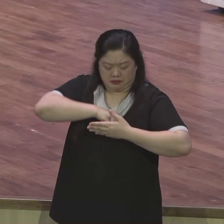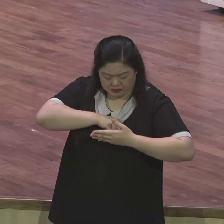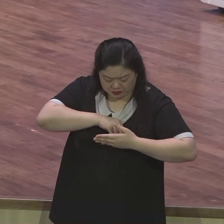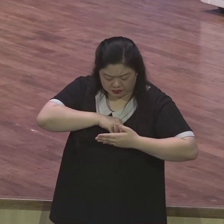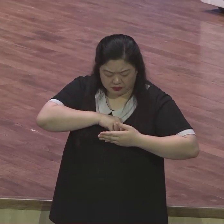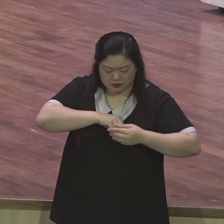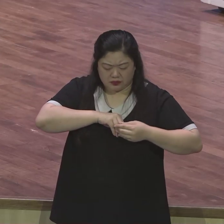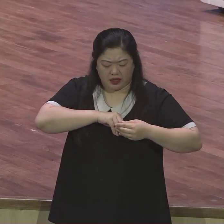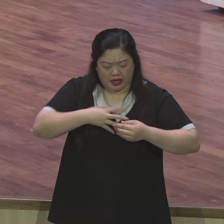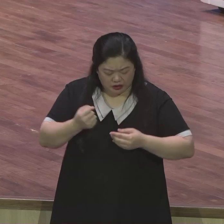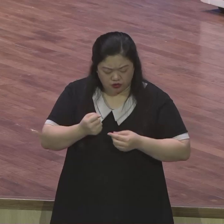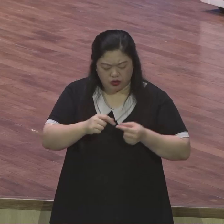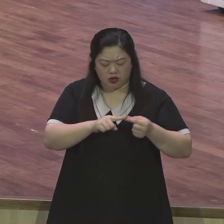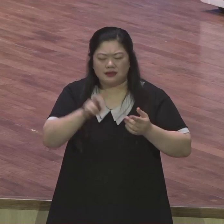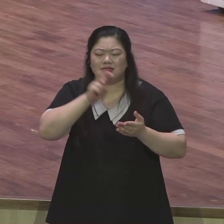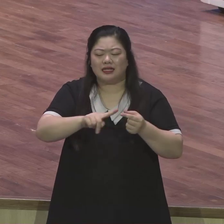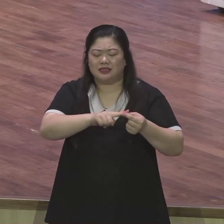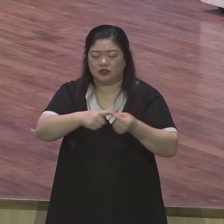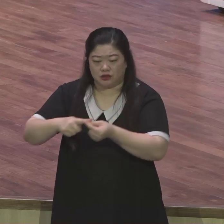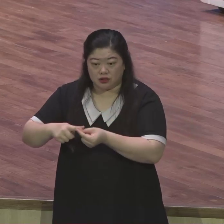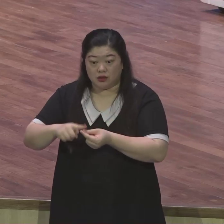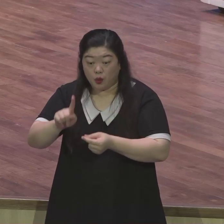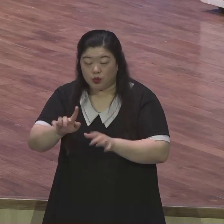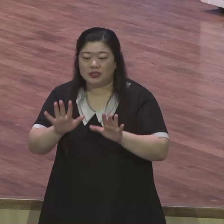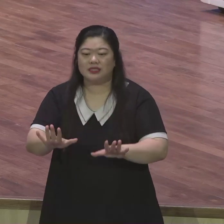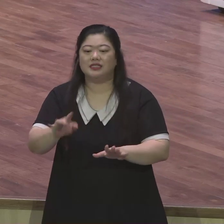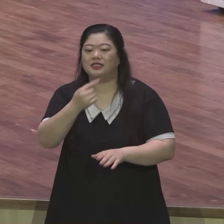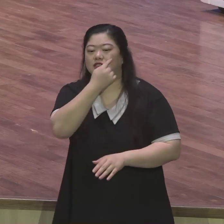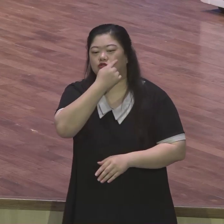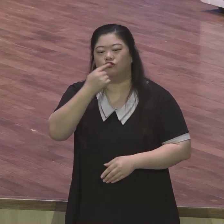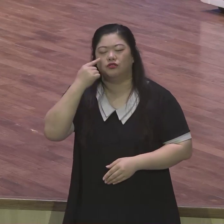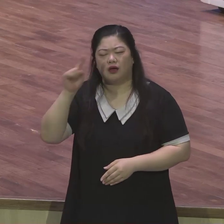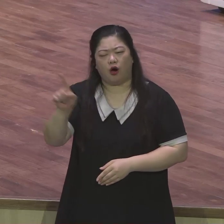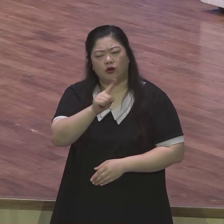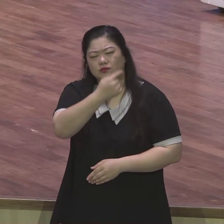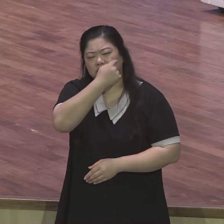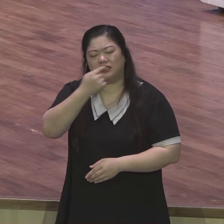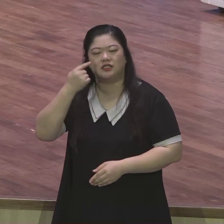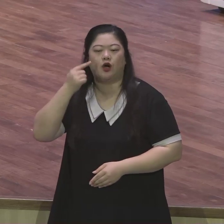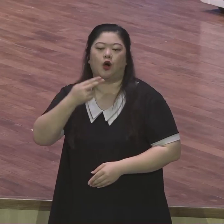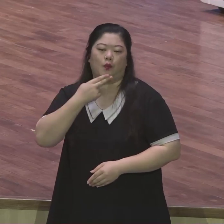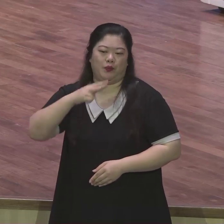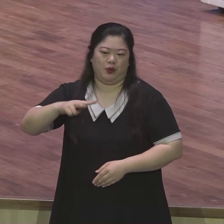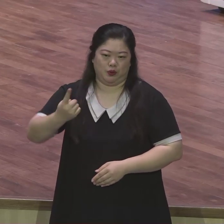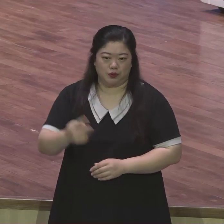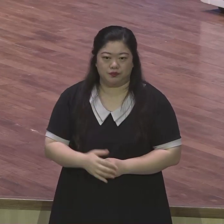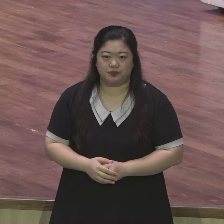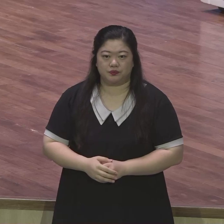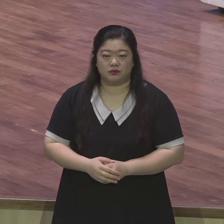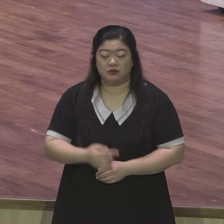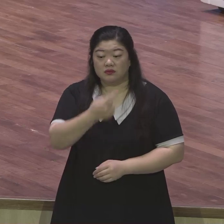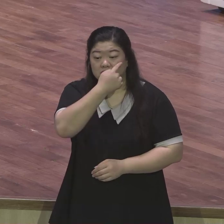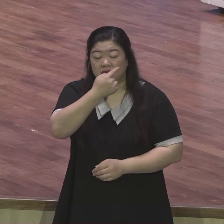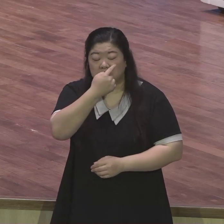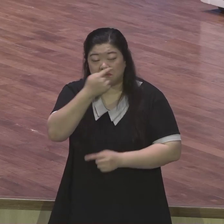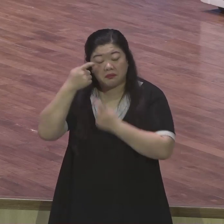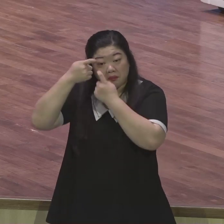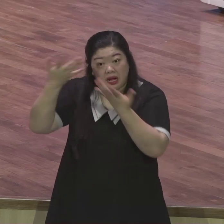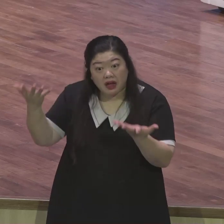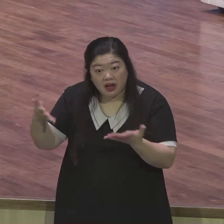545장 이 눈에 아무 증거 아니 보게 돼요 가사를 보시면 이 눈에 아무 증거 아니 배워도 믿음만을 가지고서